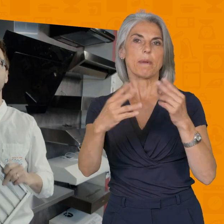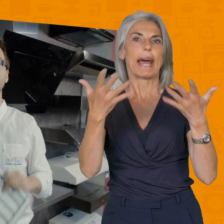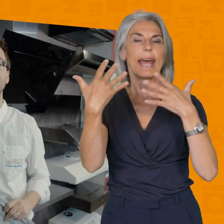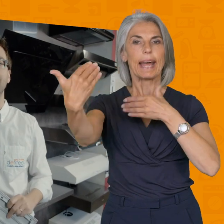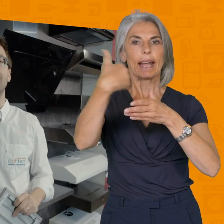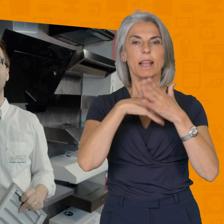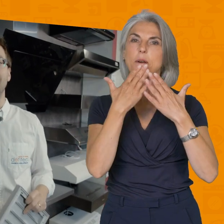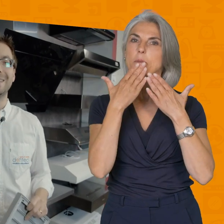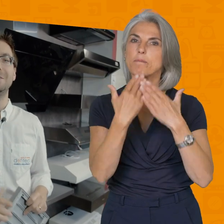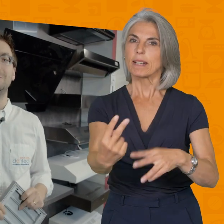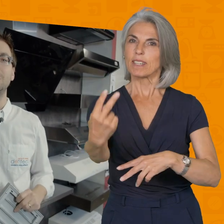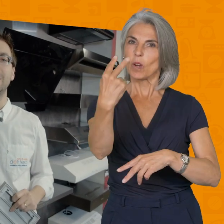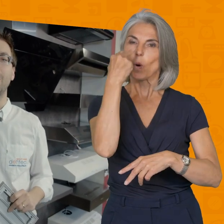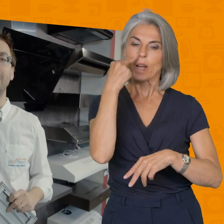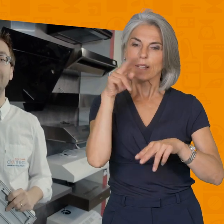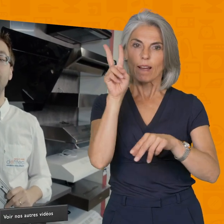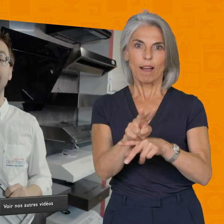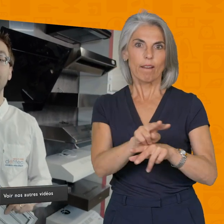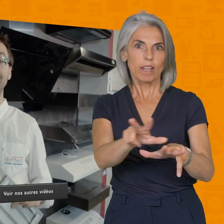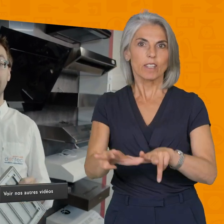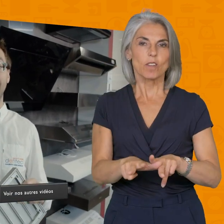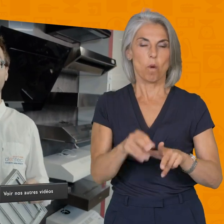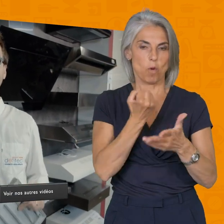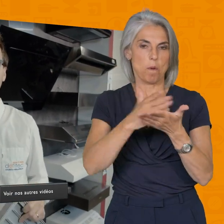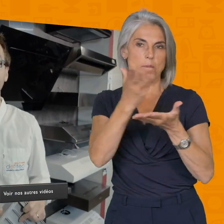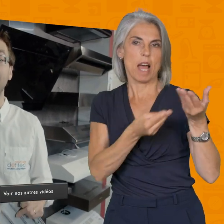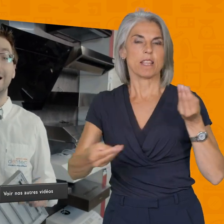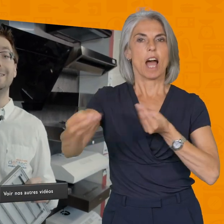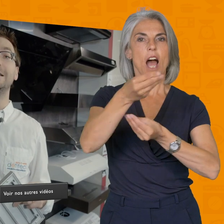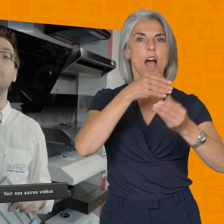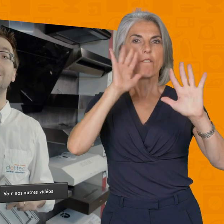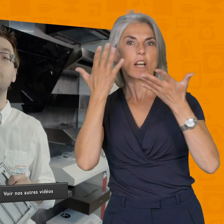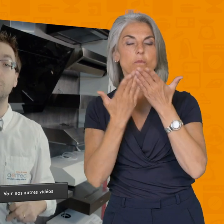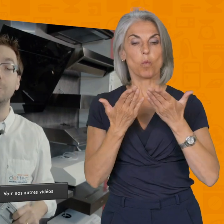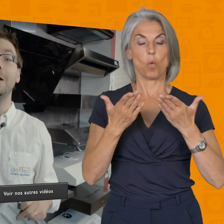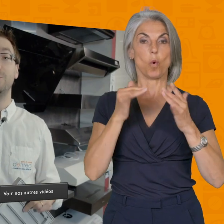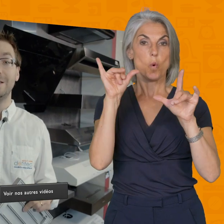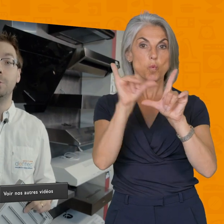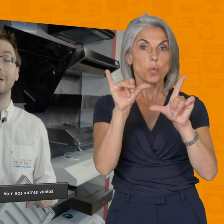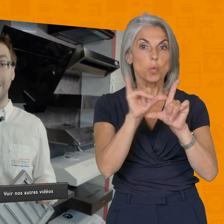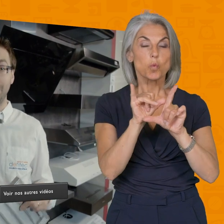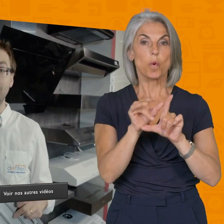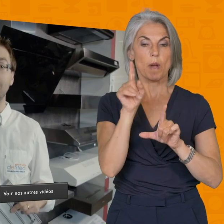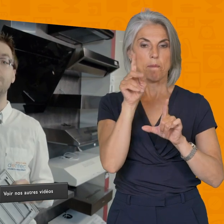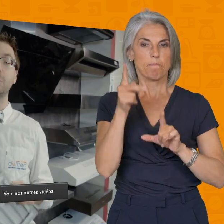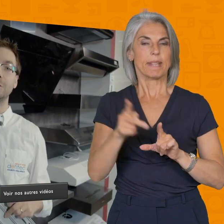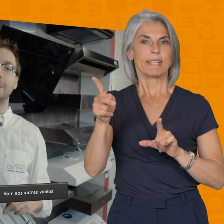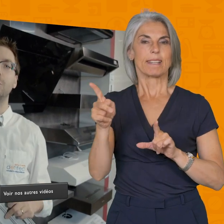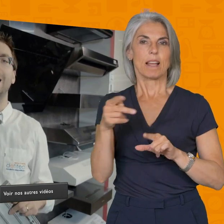soucis merci à toutes et tous d'avoir regardé cette vidéo n'hésitez pas à la partager laissez des commentaires sur youtube facebook et pinterest pour nos tableaux à